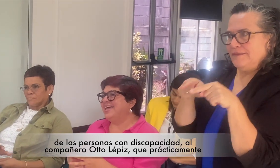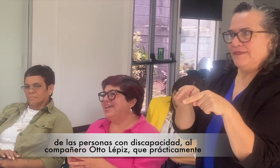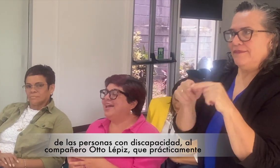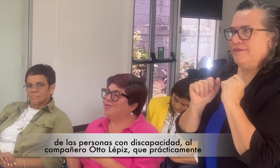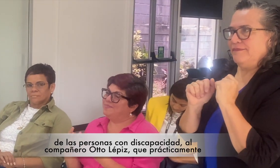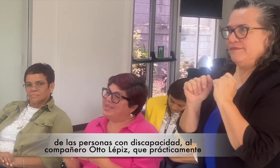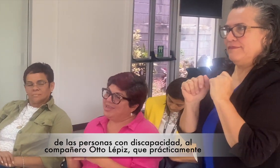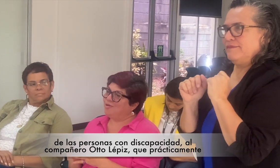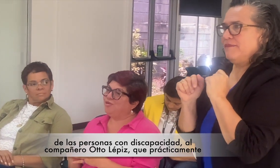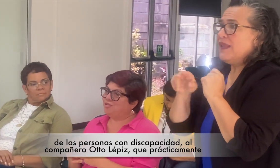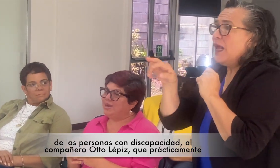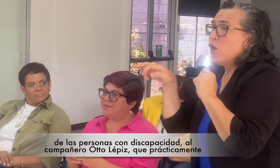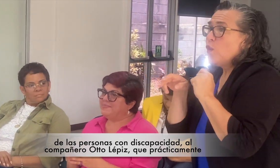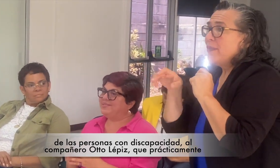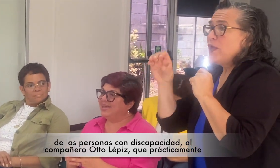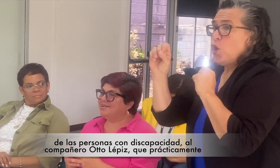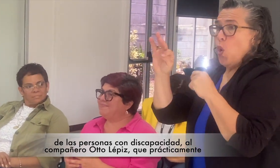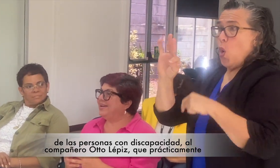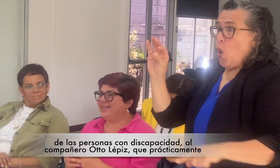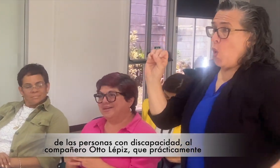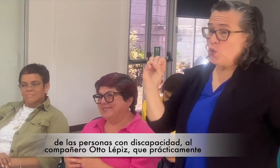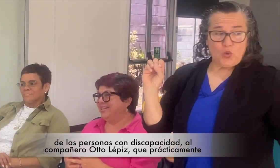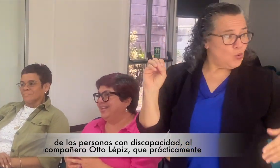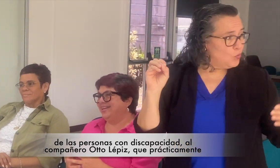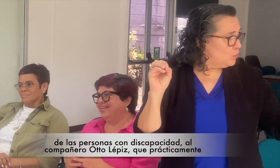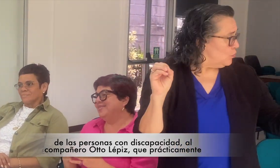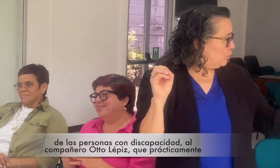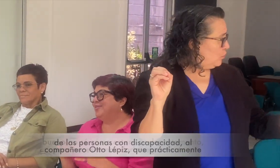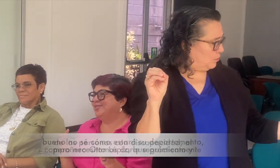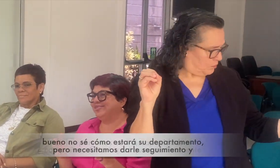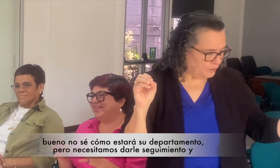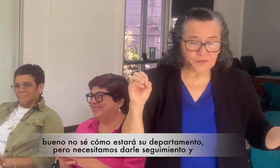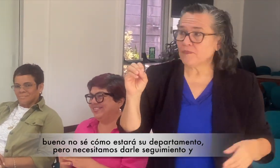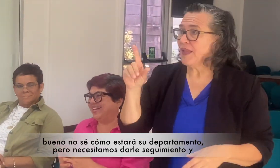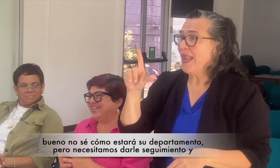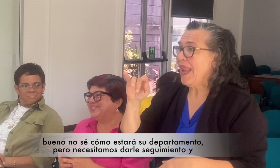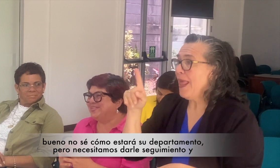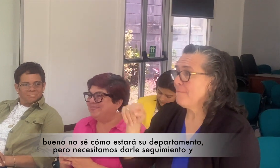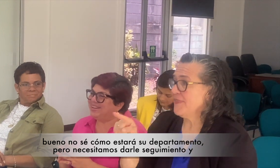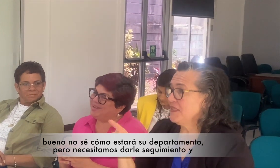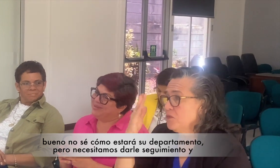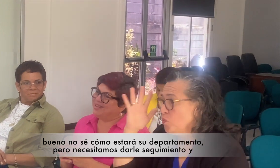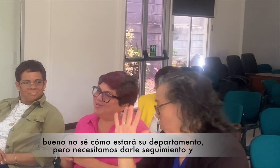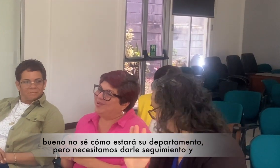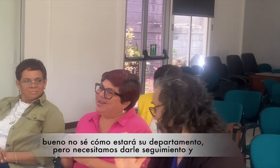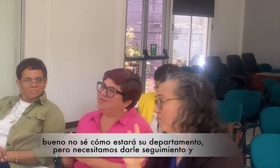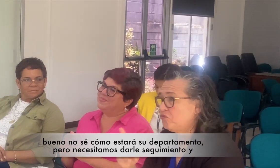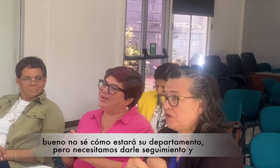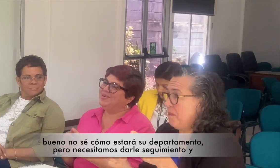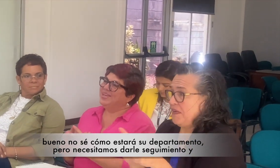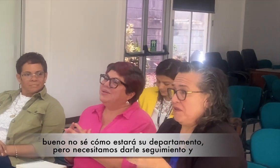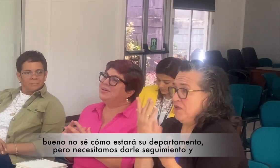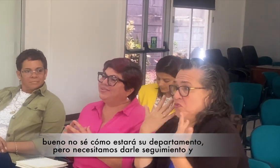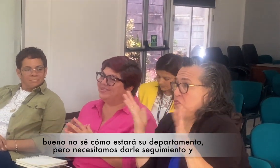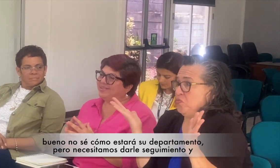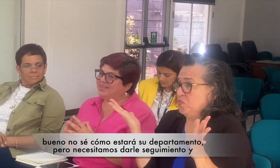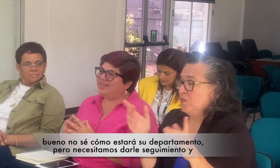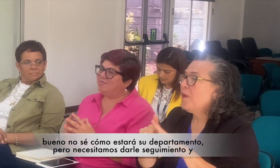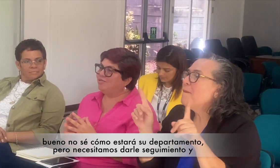al compañero Otto Lepis que prácticamente, bueno no sé cómo estará su departamento o algo pero